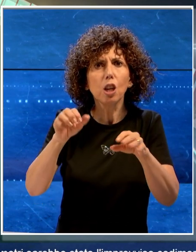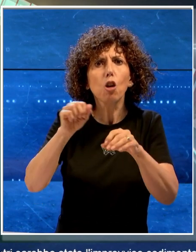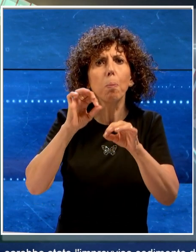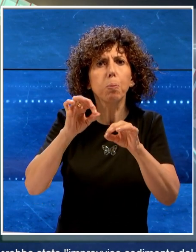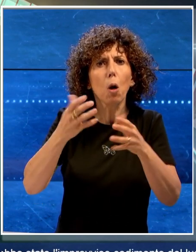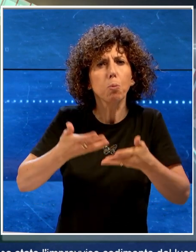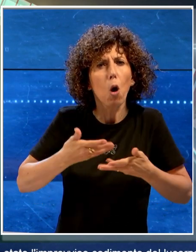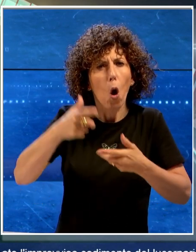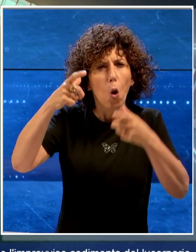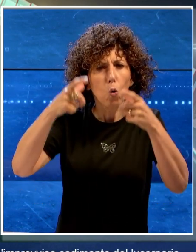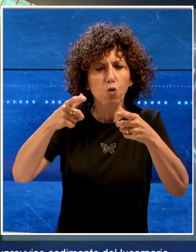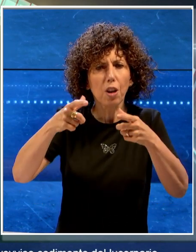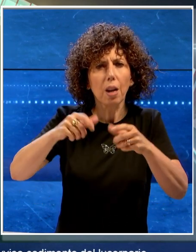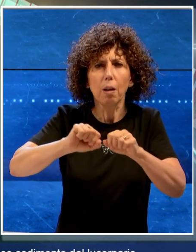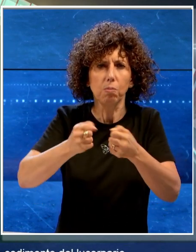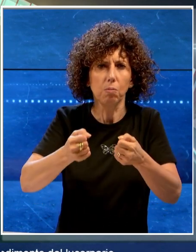del lucernario.